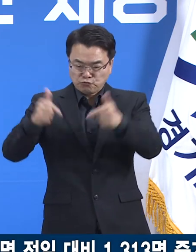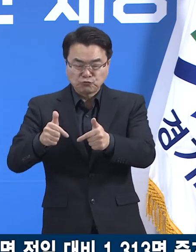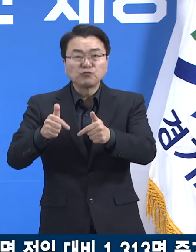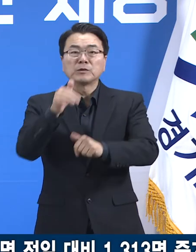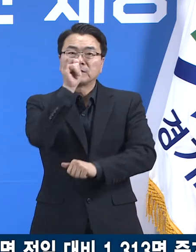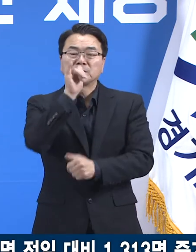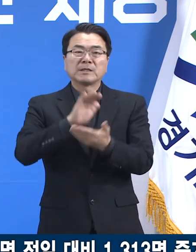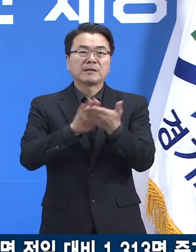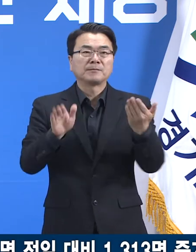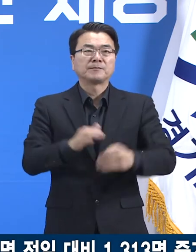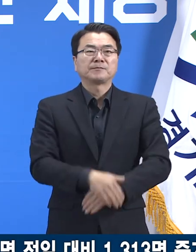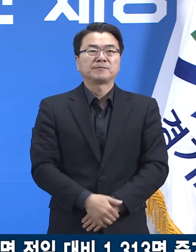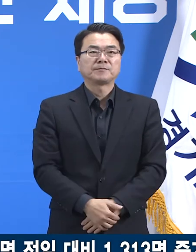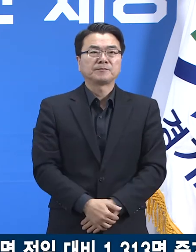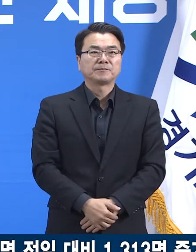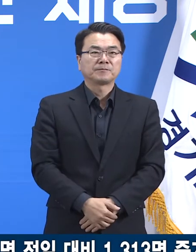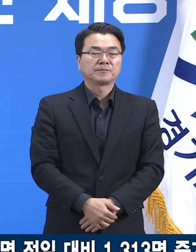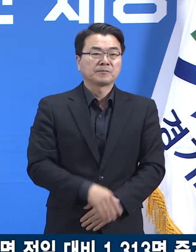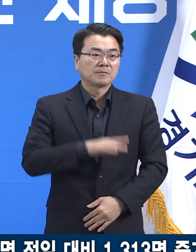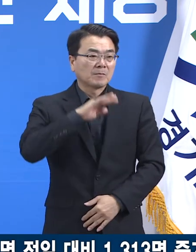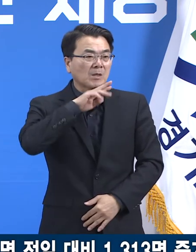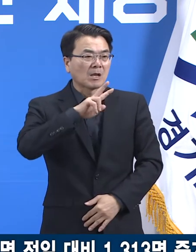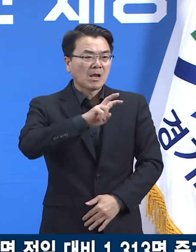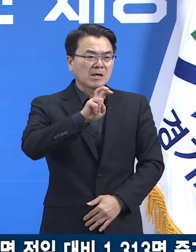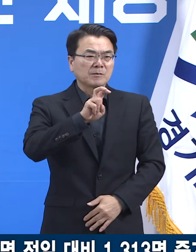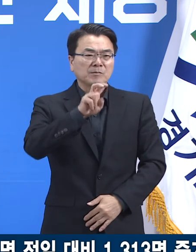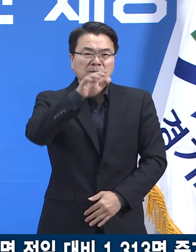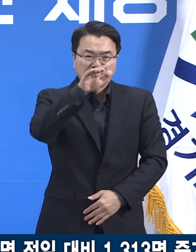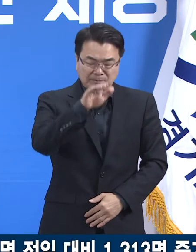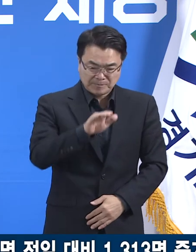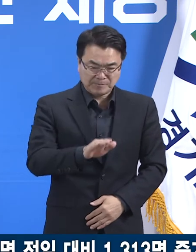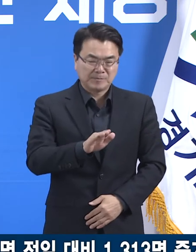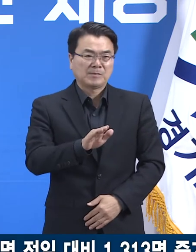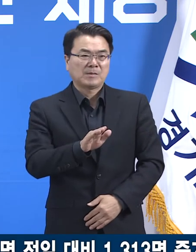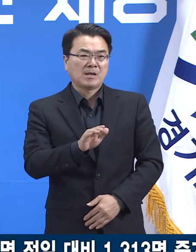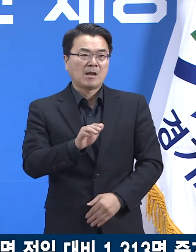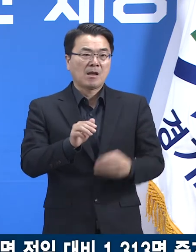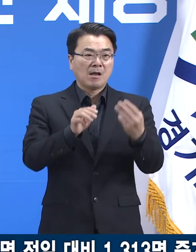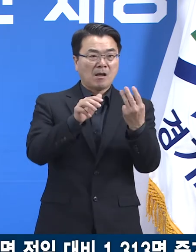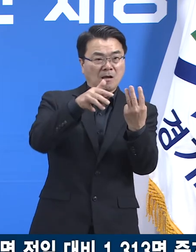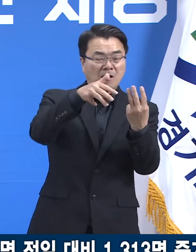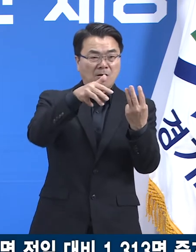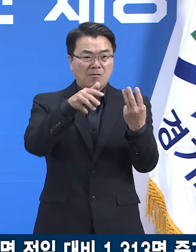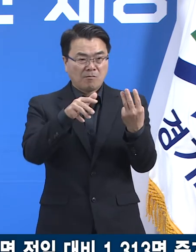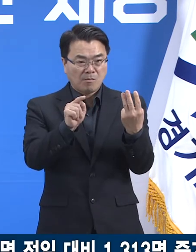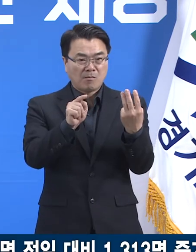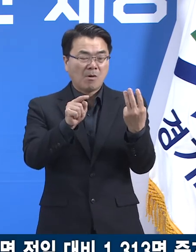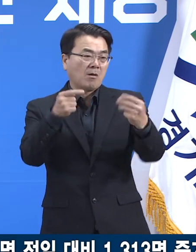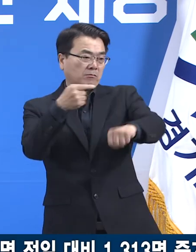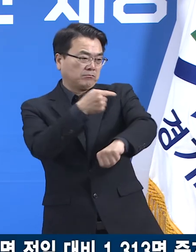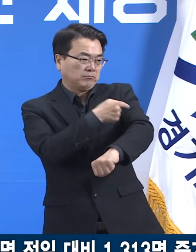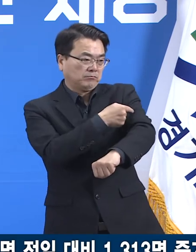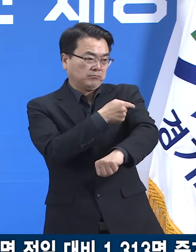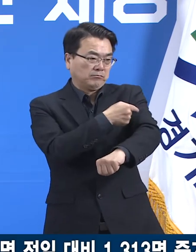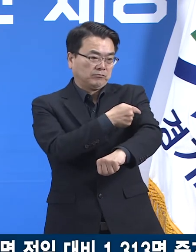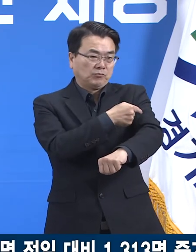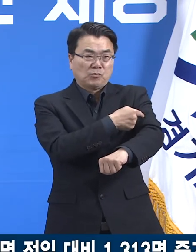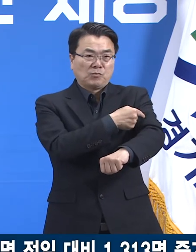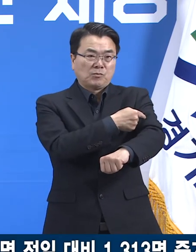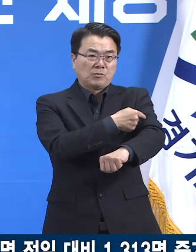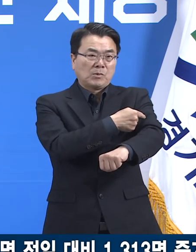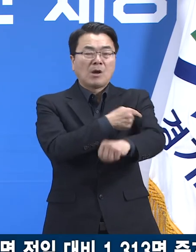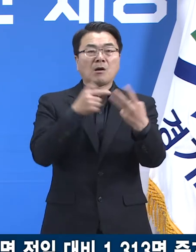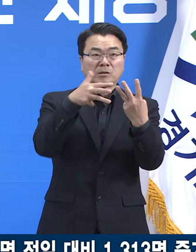60세 이상 3차 접종률이 60%를 넘어서면서 고령층 확진자가 감소하는 등